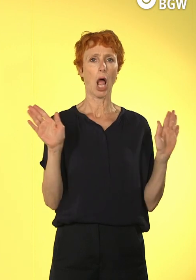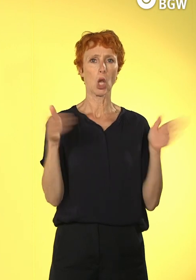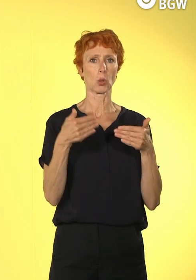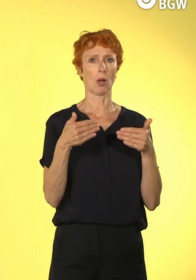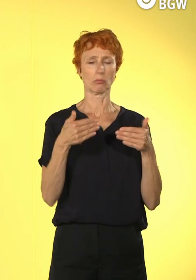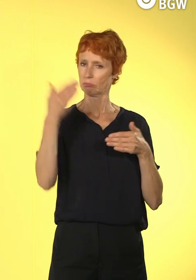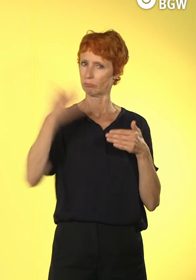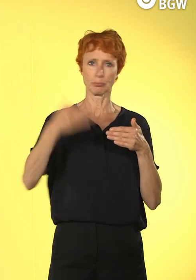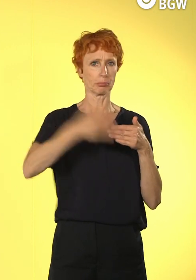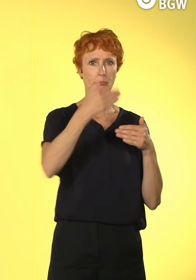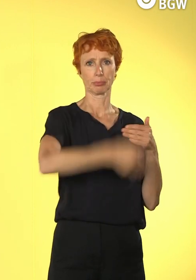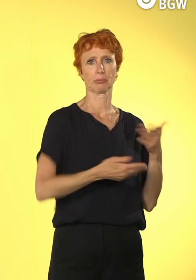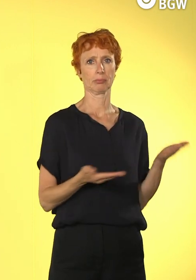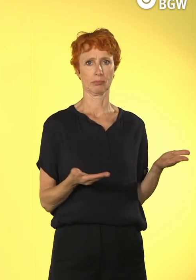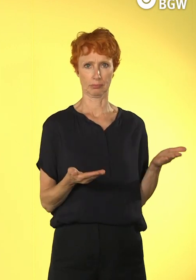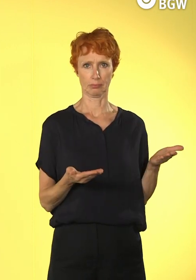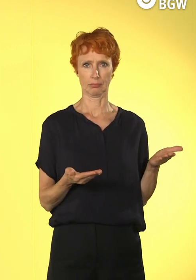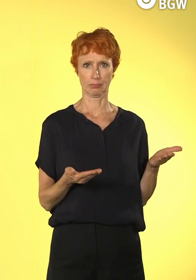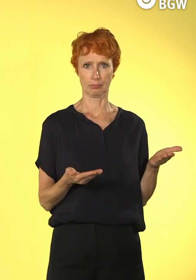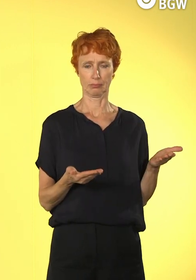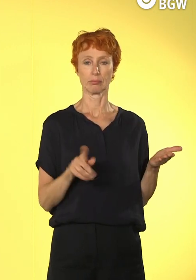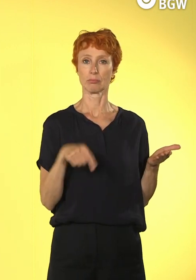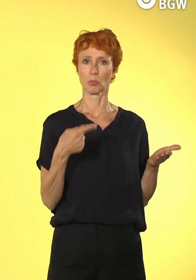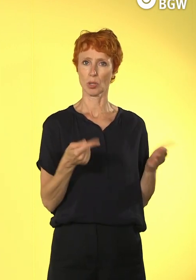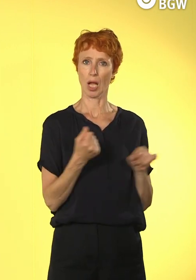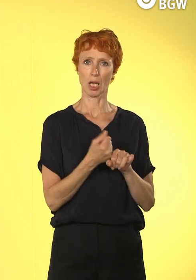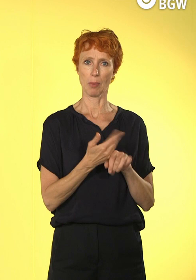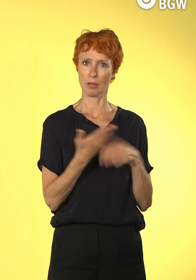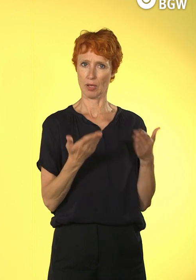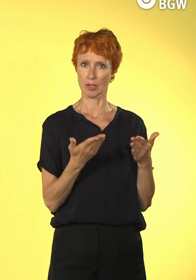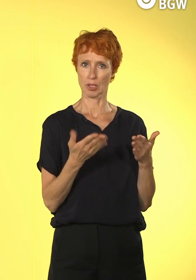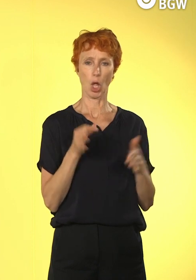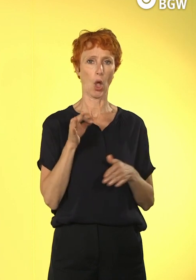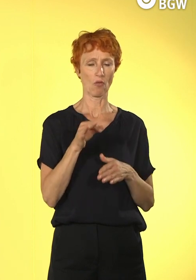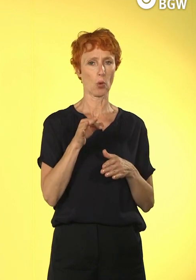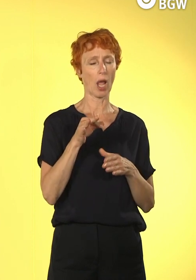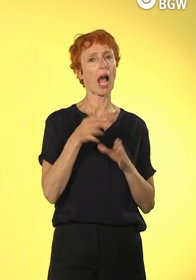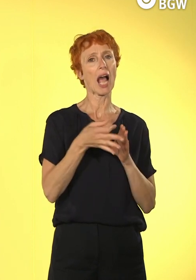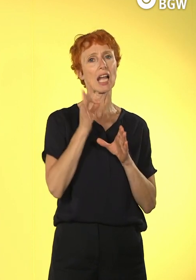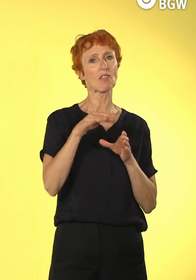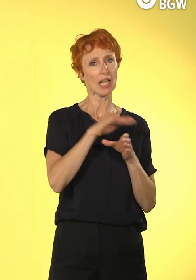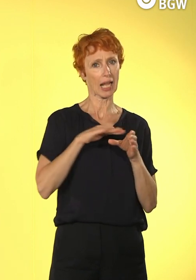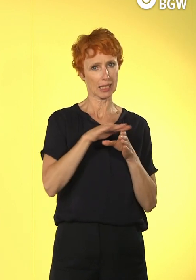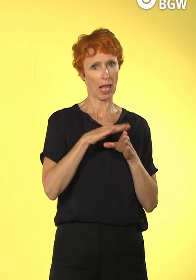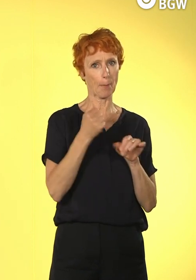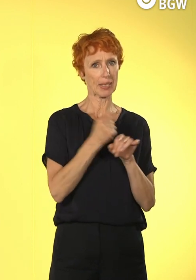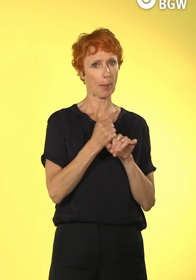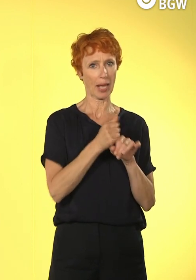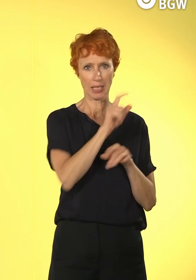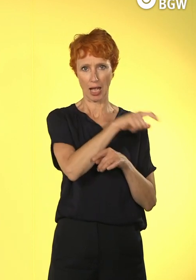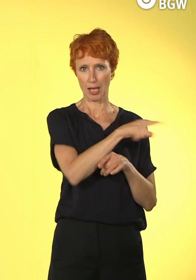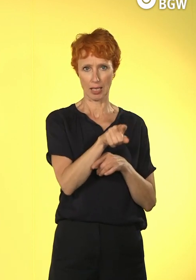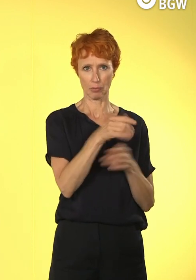jetzt denke ich mal sehr konkret an unsere Mitarbeiterinnen in der Cafeteria, die auch Auszubildende haben,